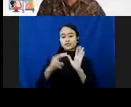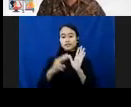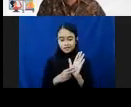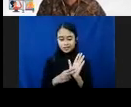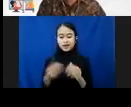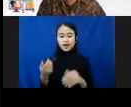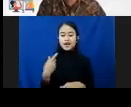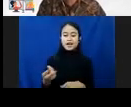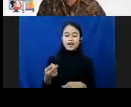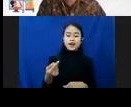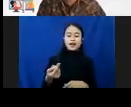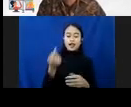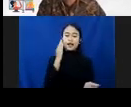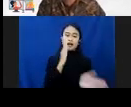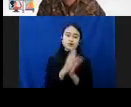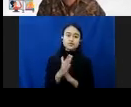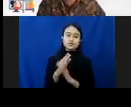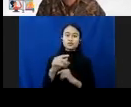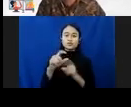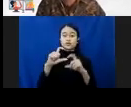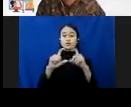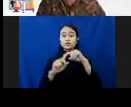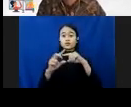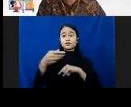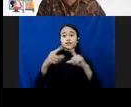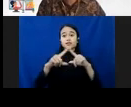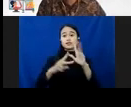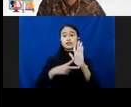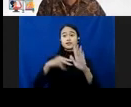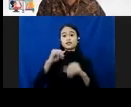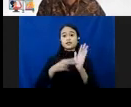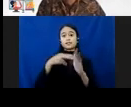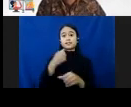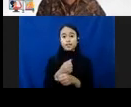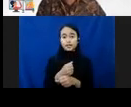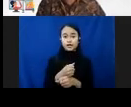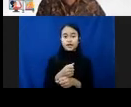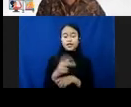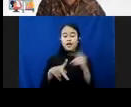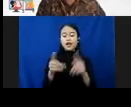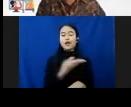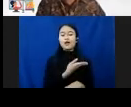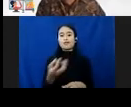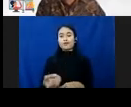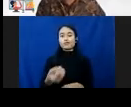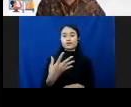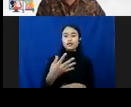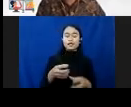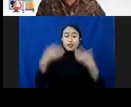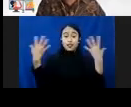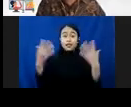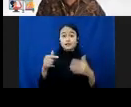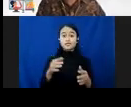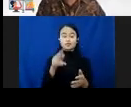konsepsi ini. Yang jelas adalah kejahatan atau kekerasan itu langsung di ruang cyber. Bukan di ruang nyata.